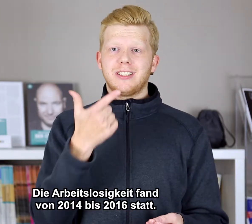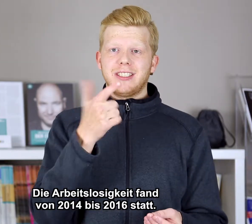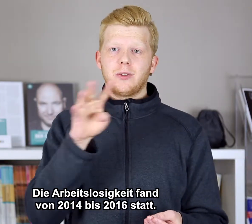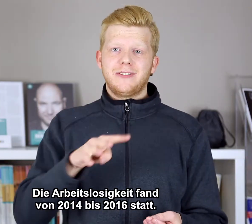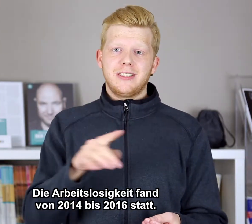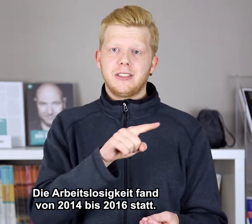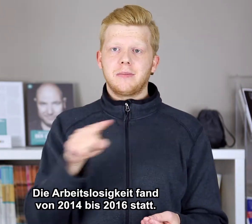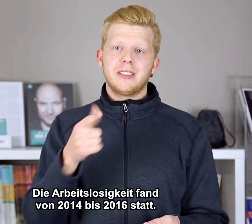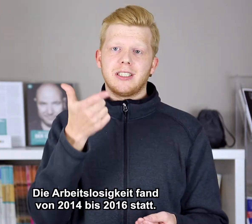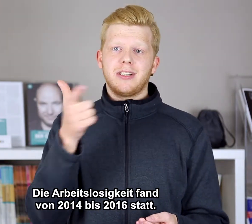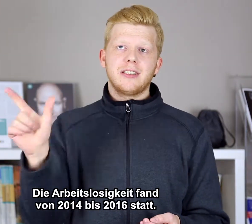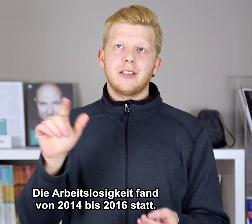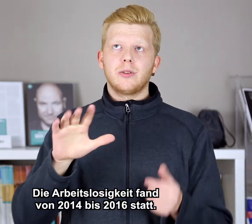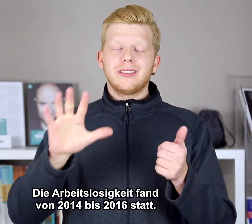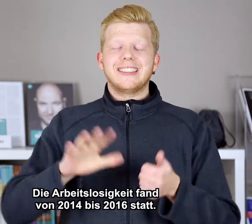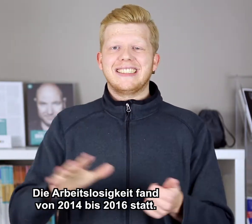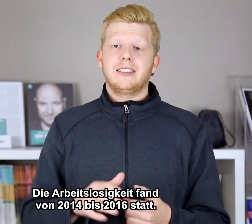2014 bis 2016.